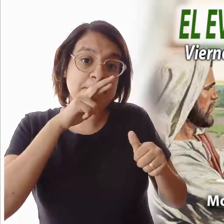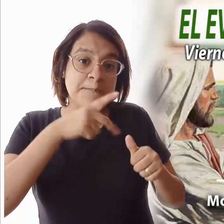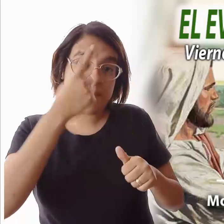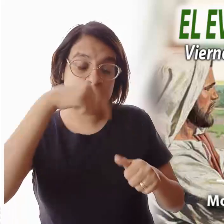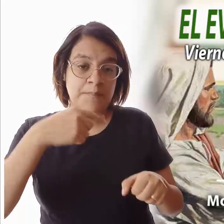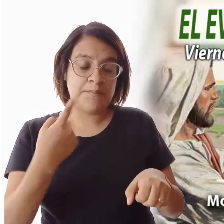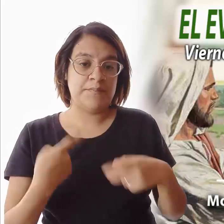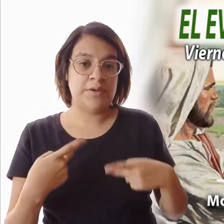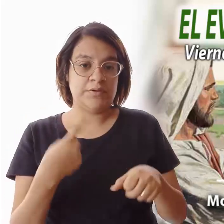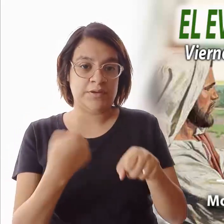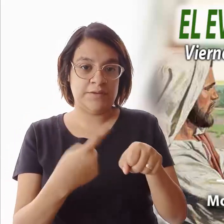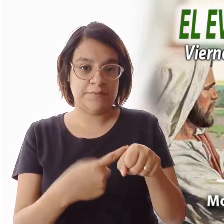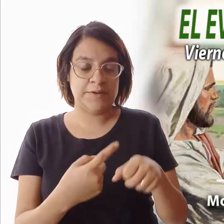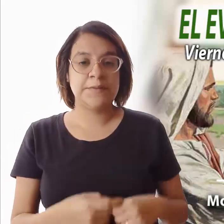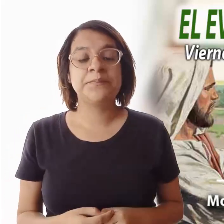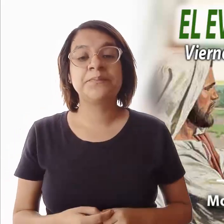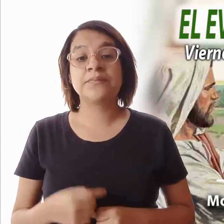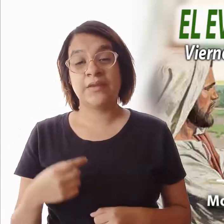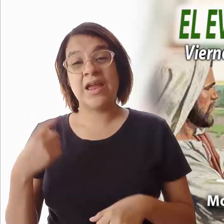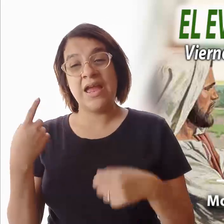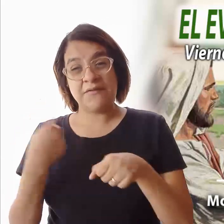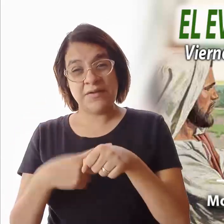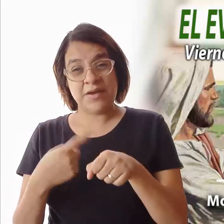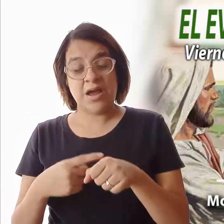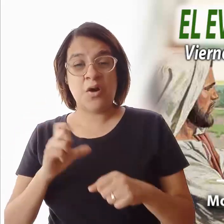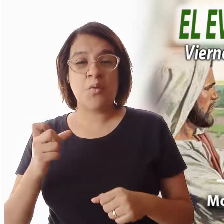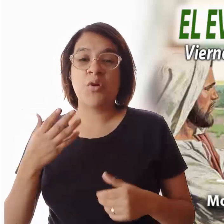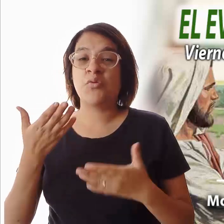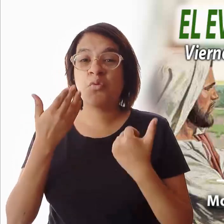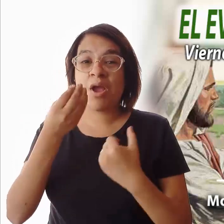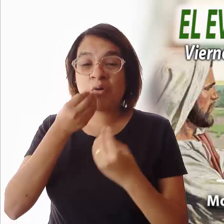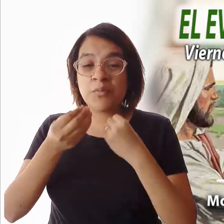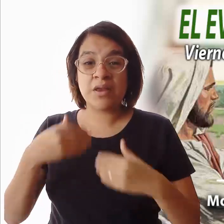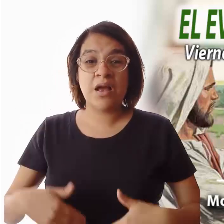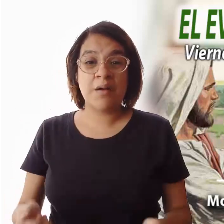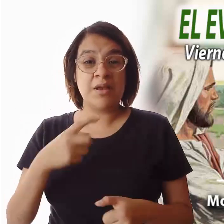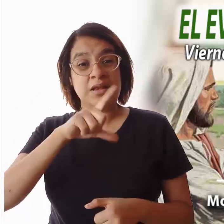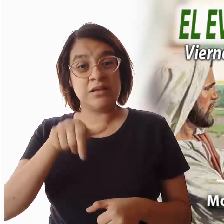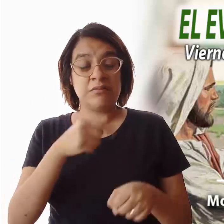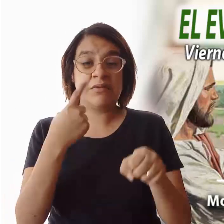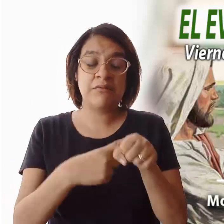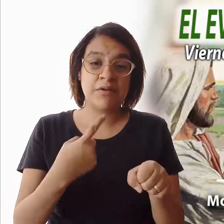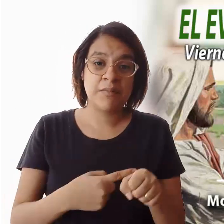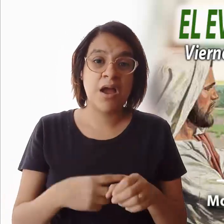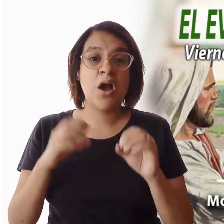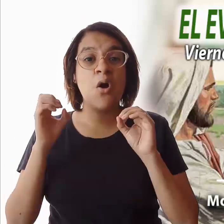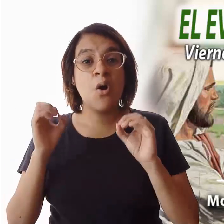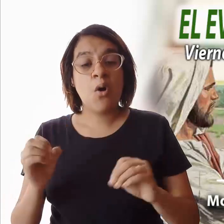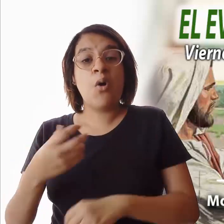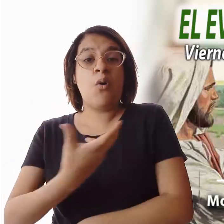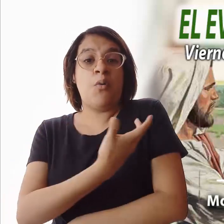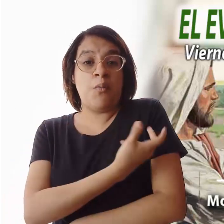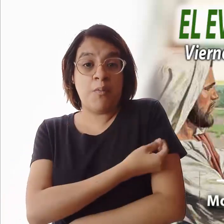Las enfermedades consecuencia del hambre, de la desnutrición, de la falta de vacunas y prevención sanitaria